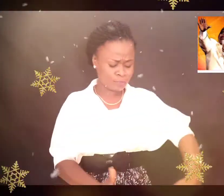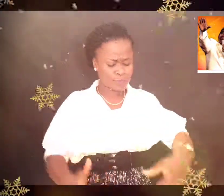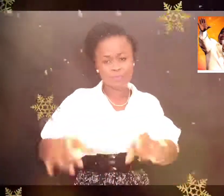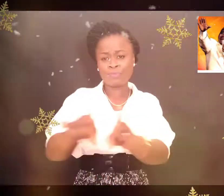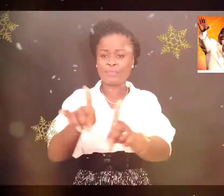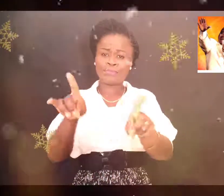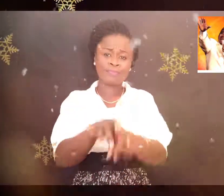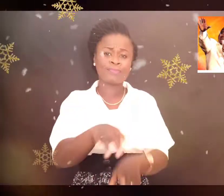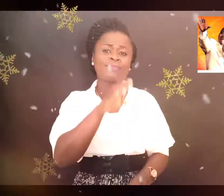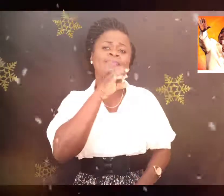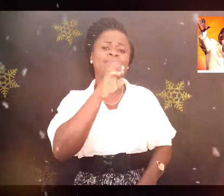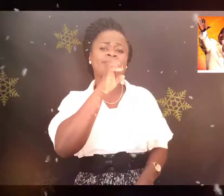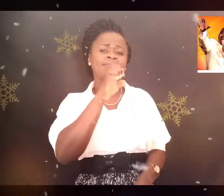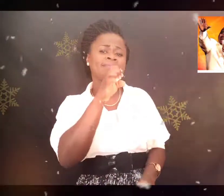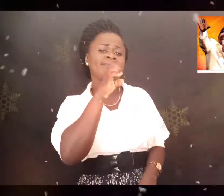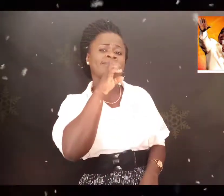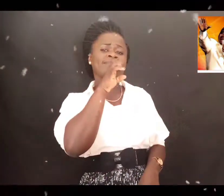coule comme un torrent